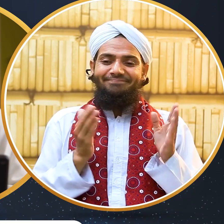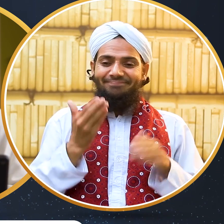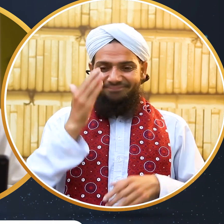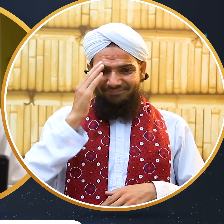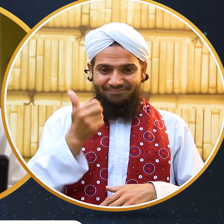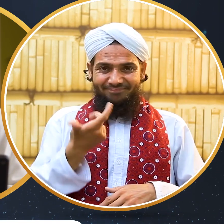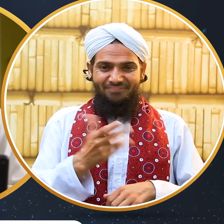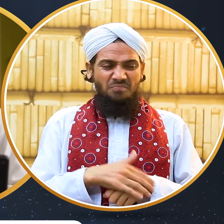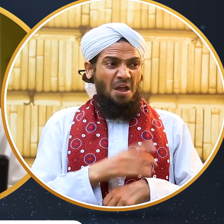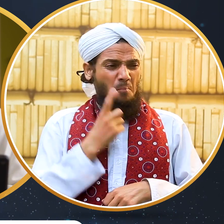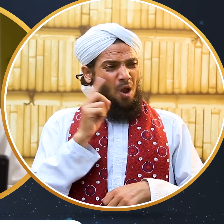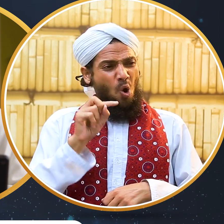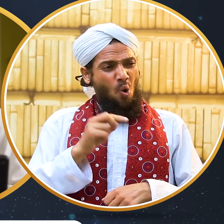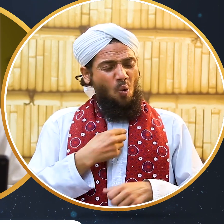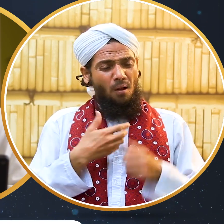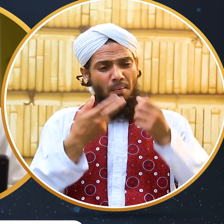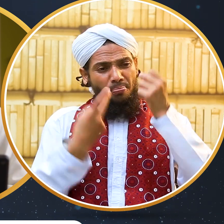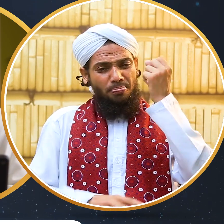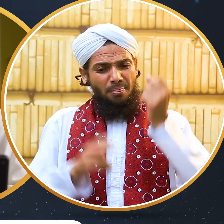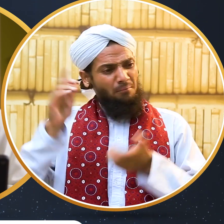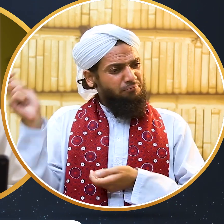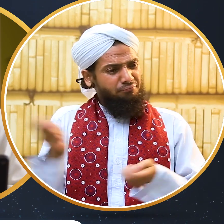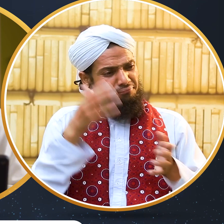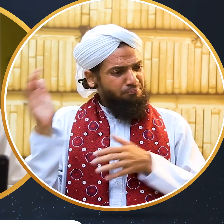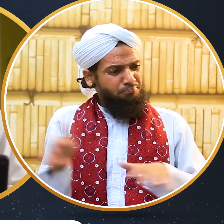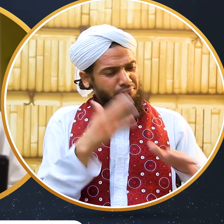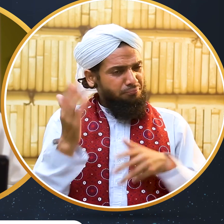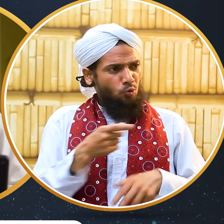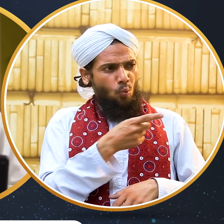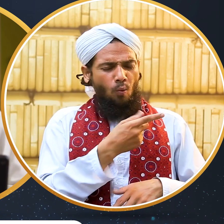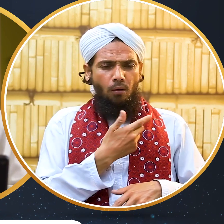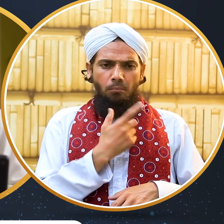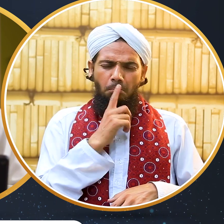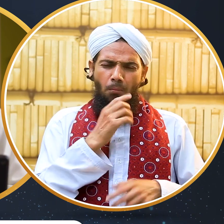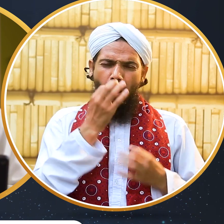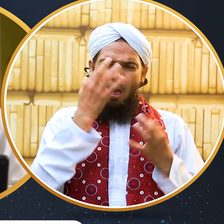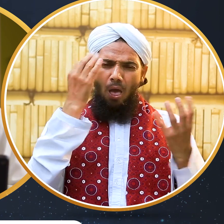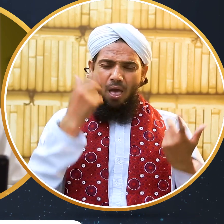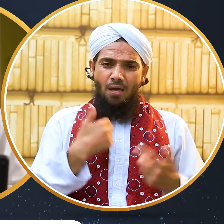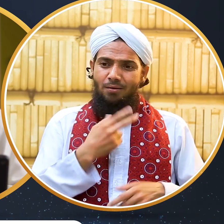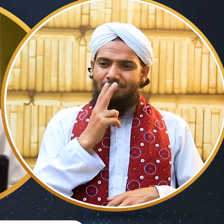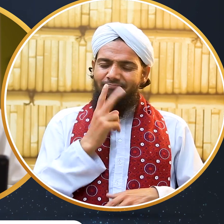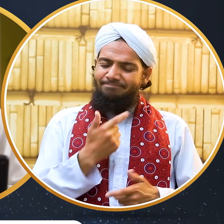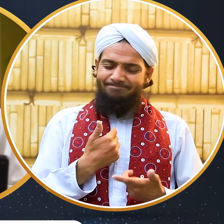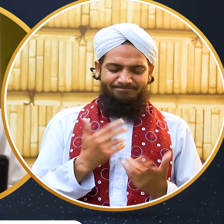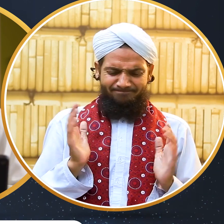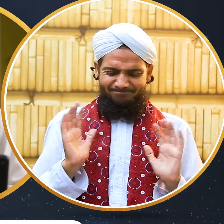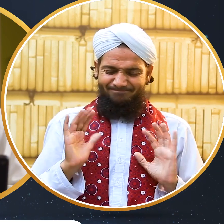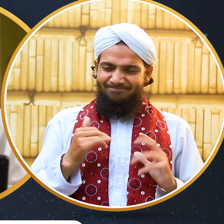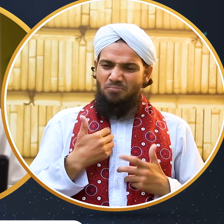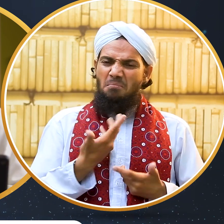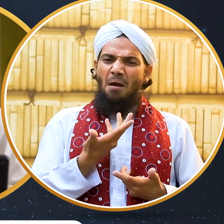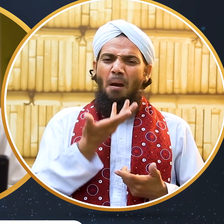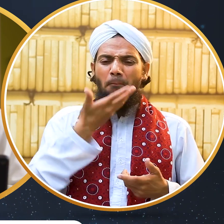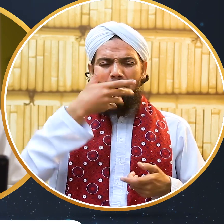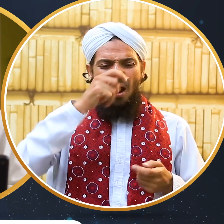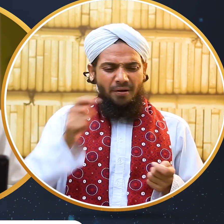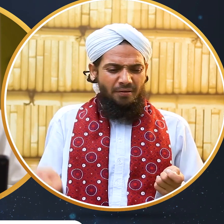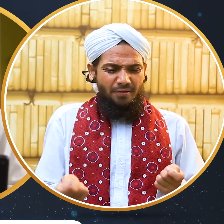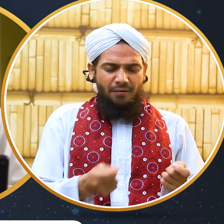کھولا تو وہ کہتا ہے حضور میں روز آپ کے گھر میں گندگی بھیجتا آپ کوئی تکلیف نہیں ہوتی آپ نے فرمایا تکلیف تو بہت ہوتی ہے پھر کیا کرتے ہیں آپ میں